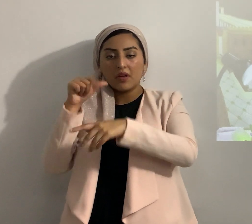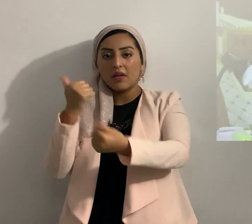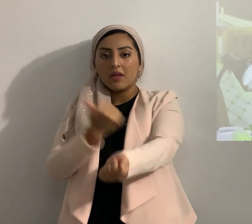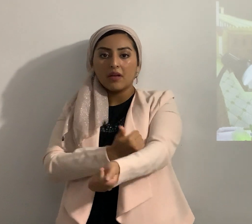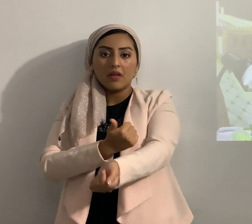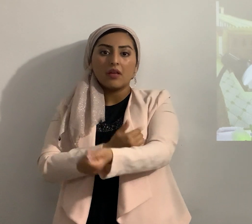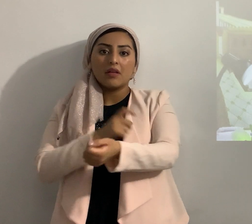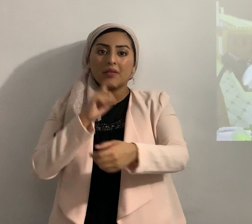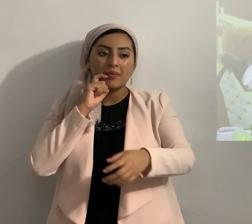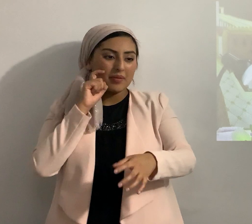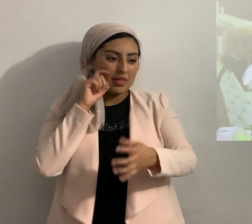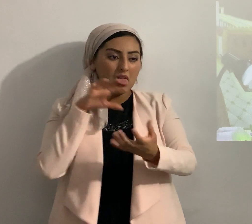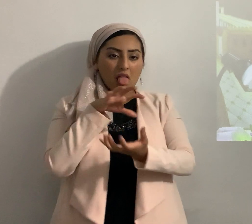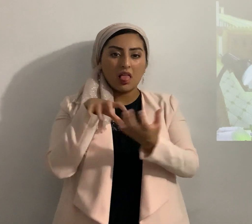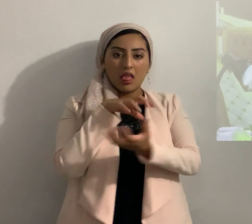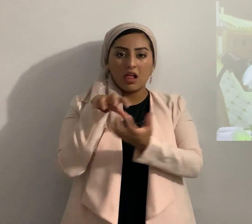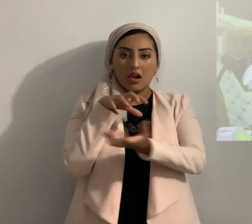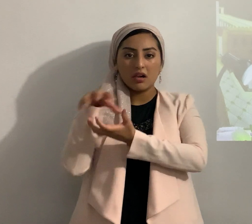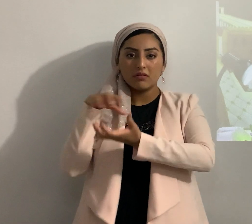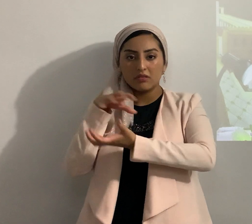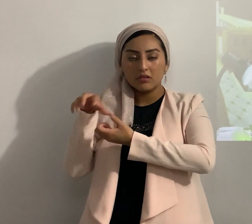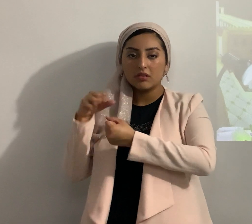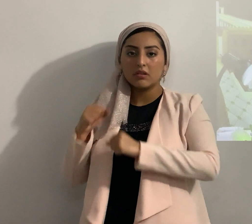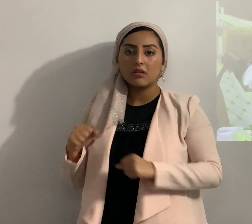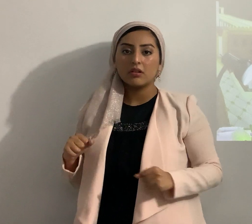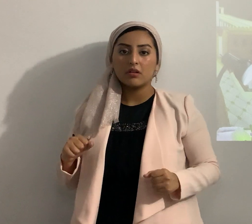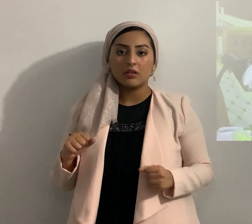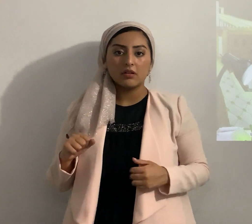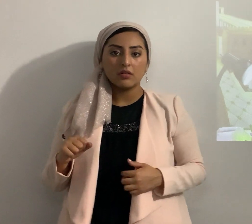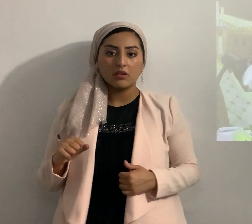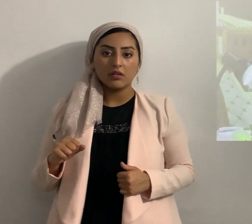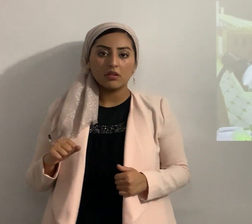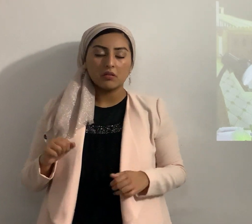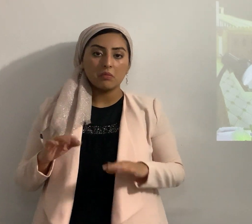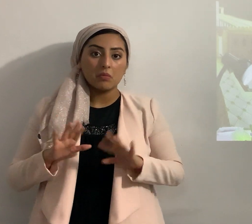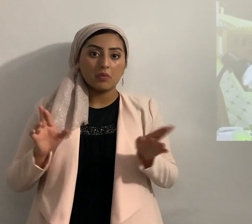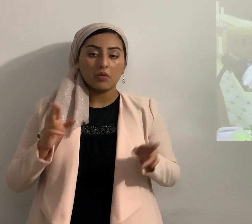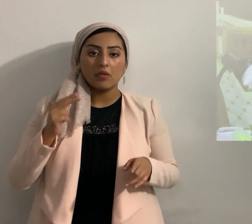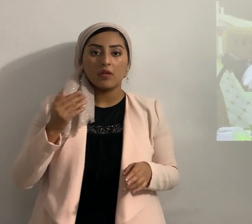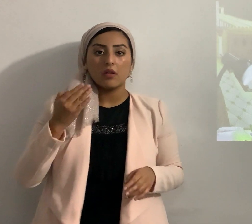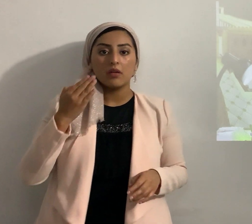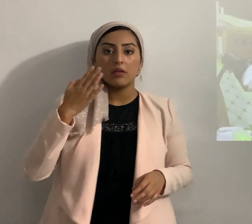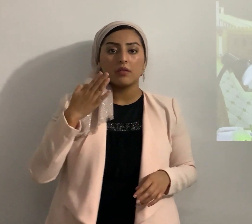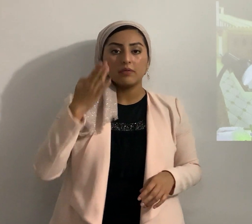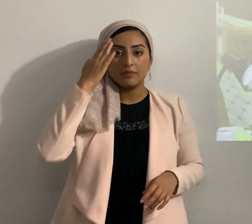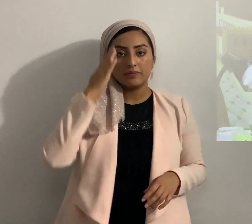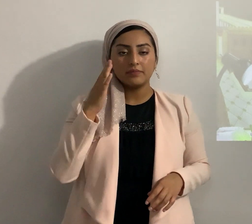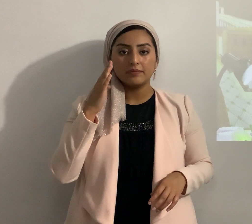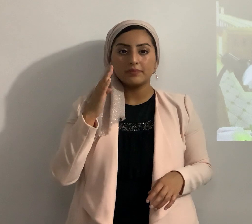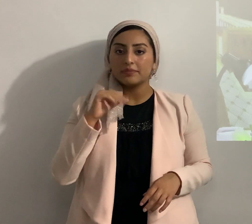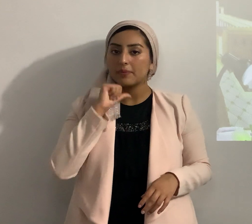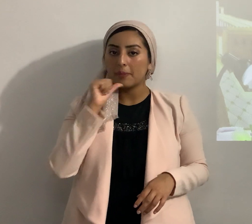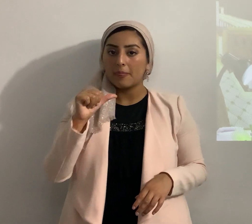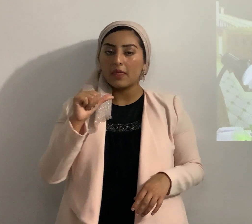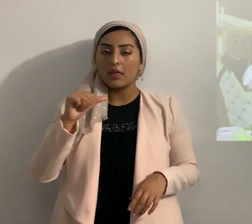tener relaciones impuras o sea ya el eterno no falta mucho para que suelte eso